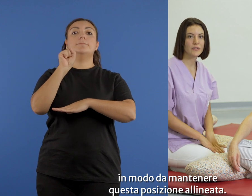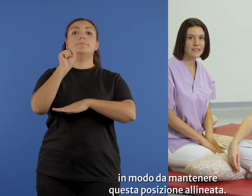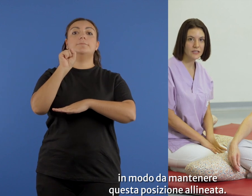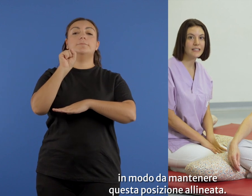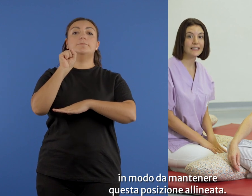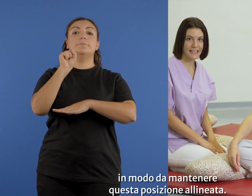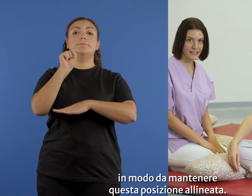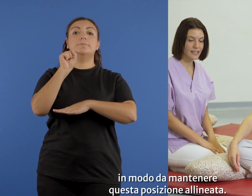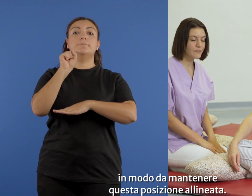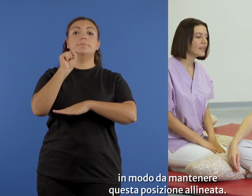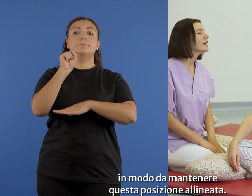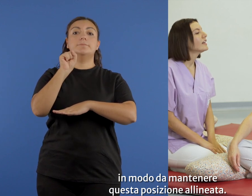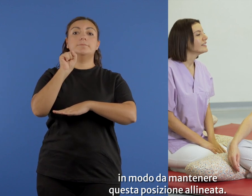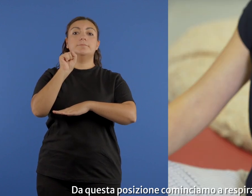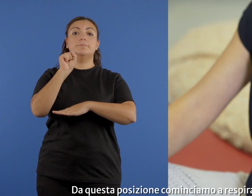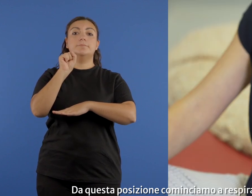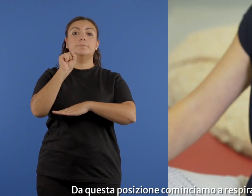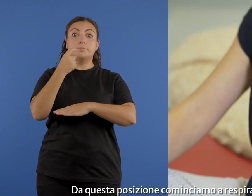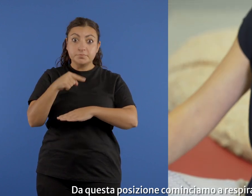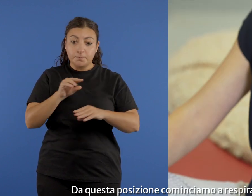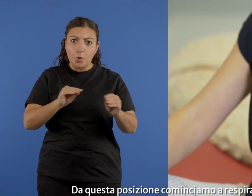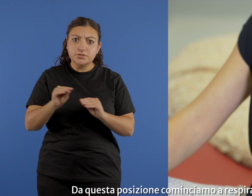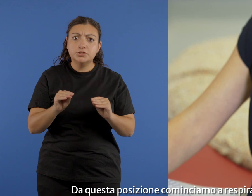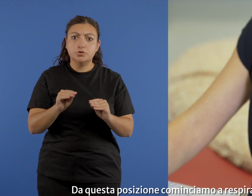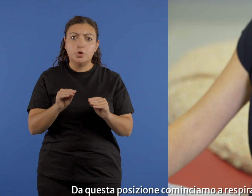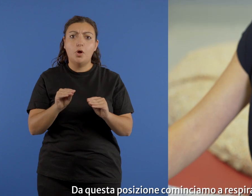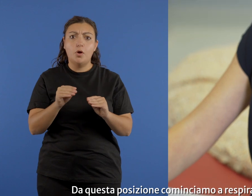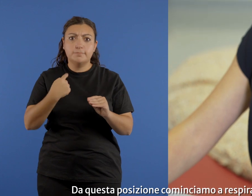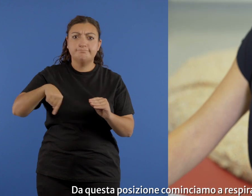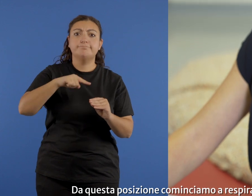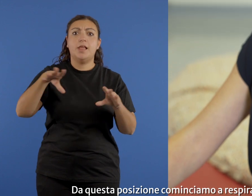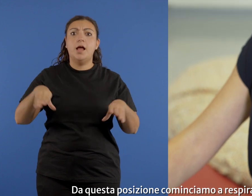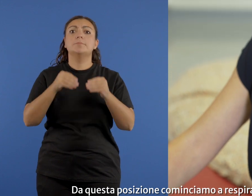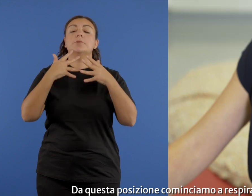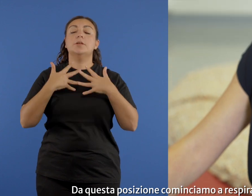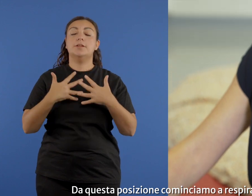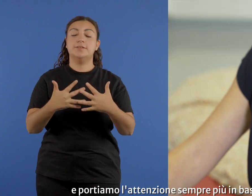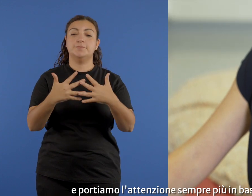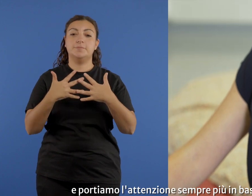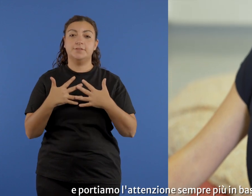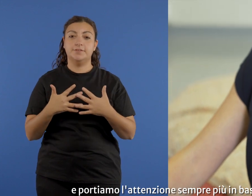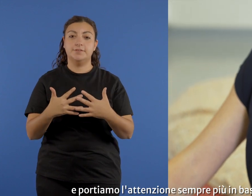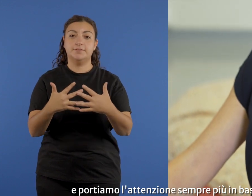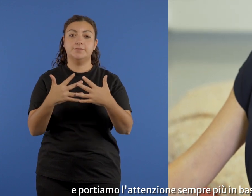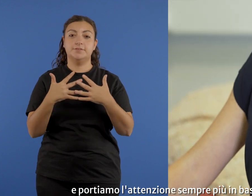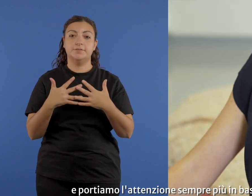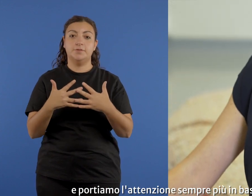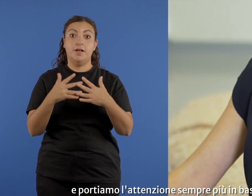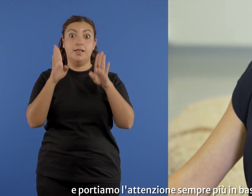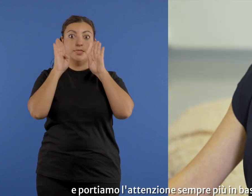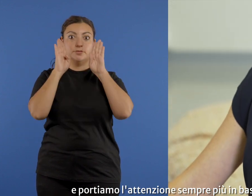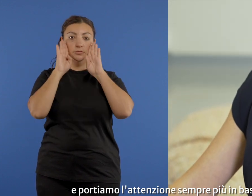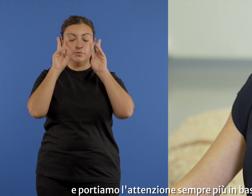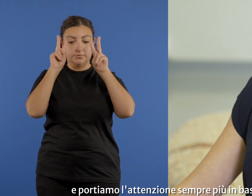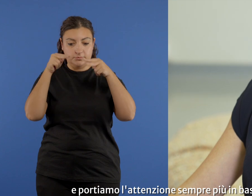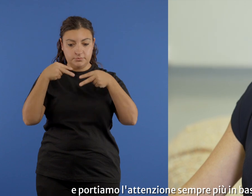questa posizione allineata. Da questa posizione cominciamo a respirare e portiamo l'attenzione